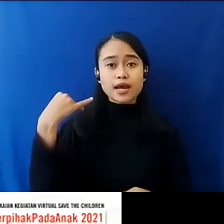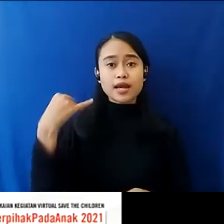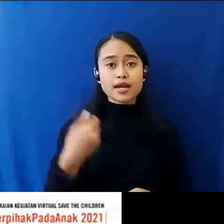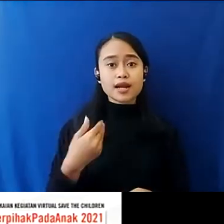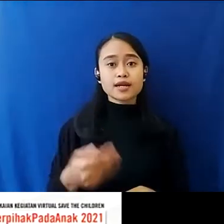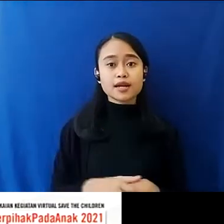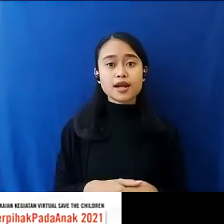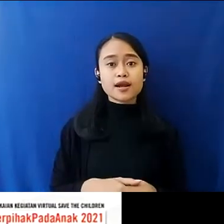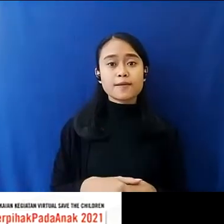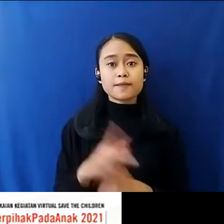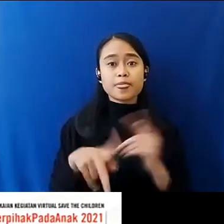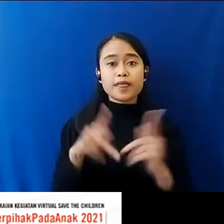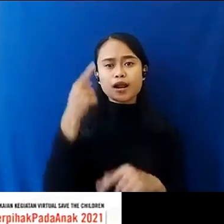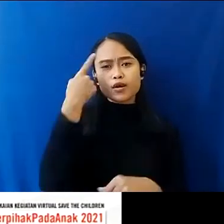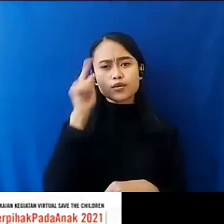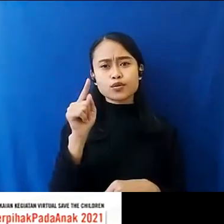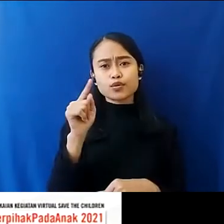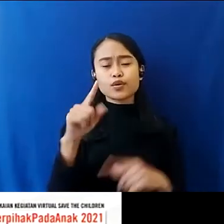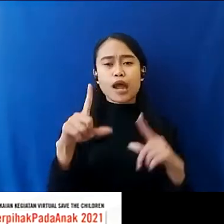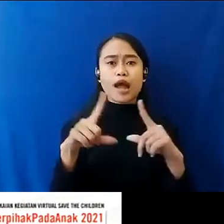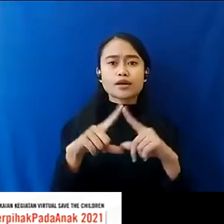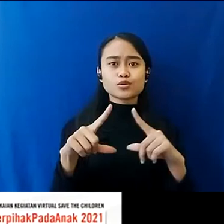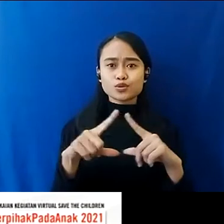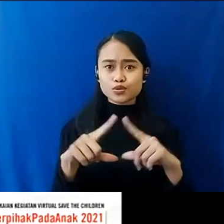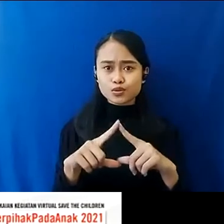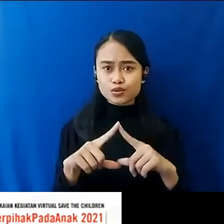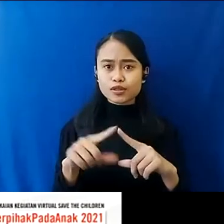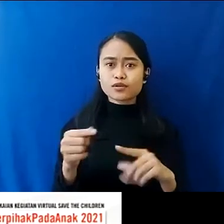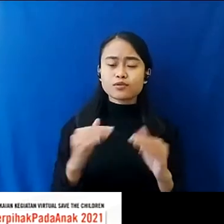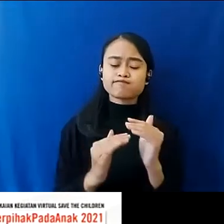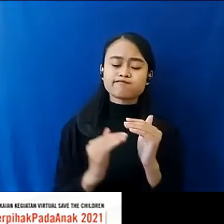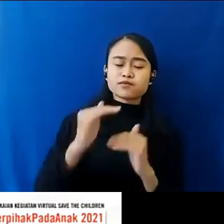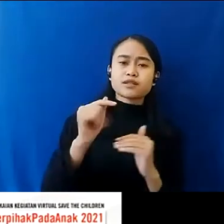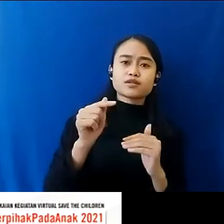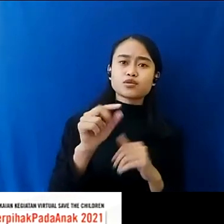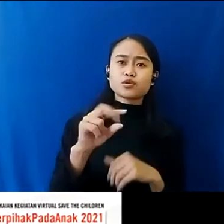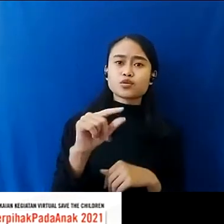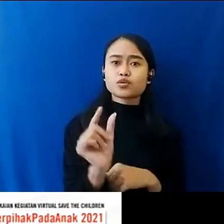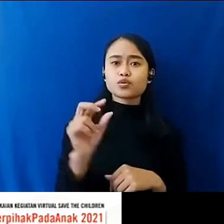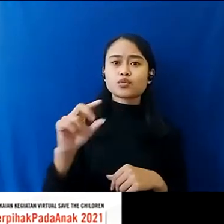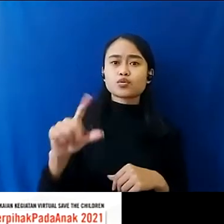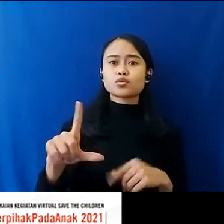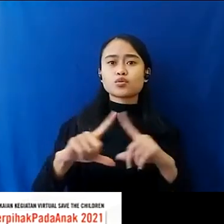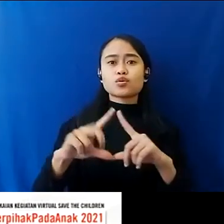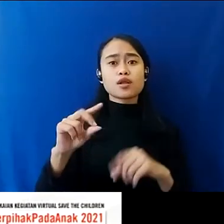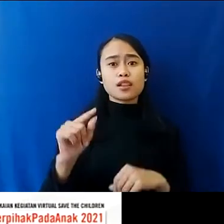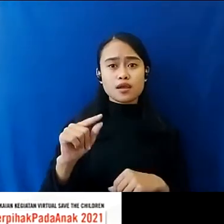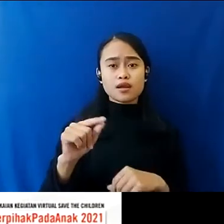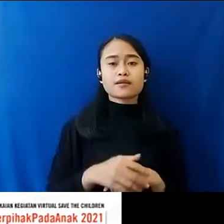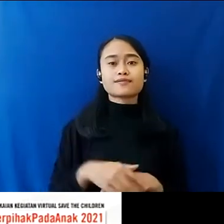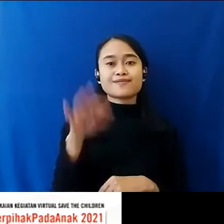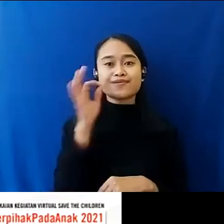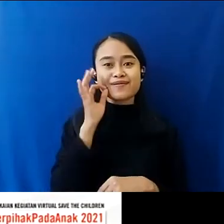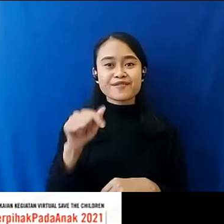Kalau Untuk Figur Agustus Itu Yang Meningkat Adalah Di Rural Saya Mohon Maaf Saya